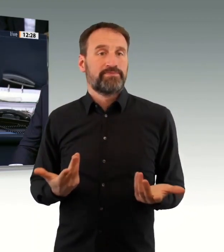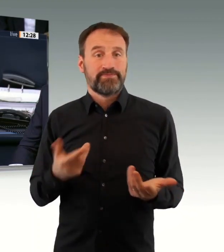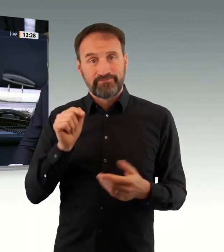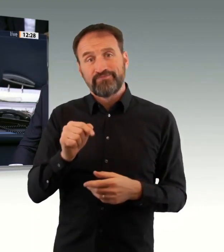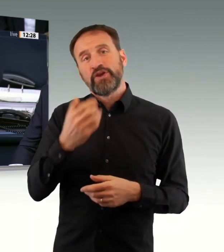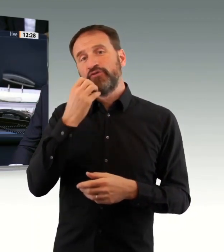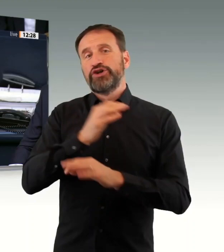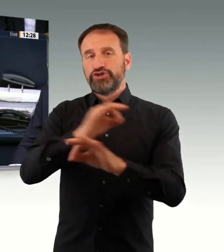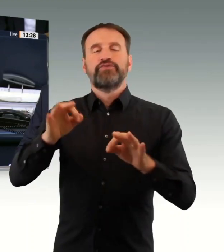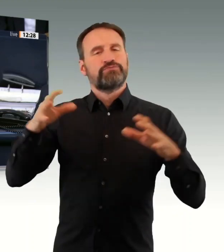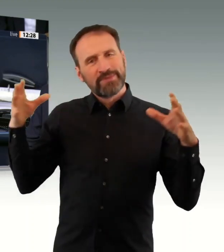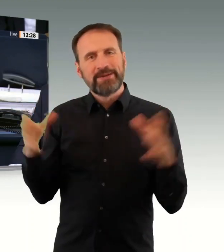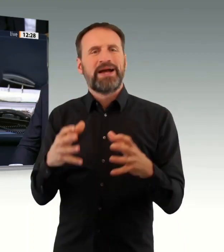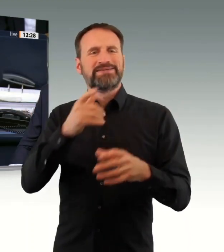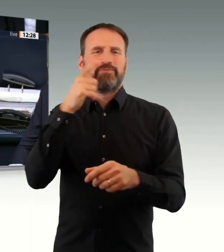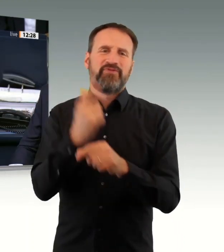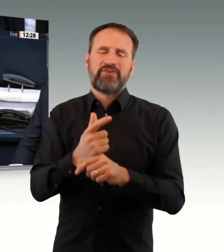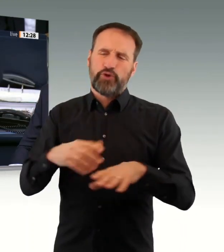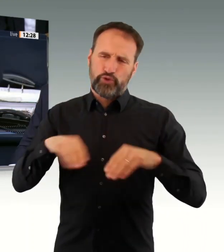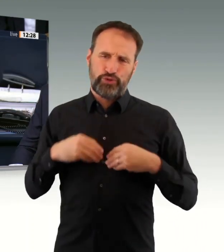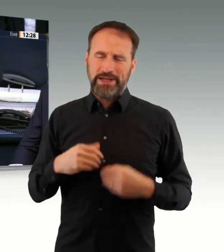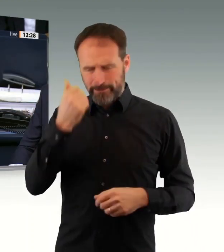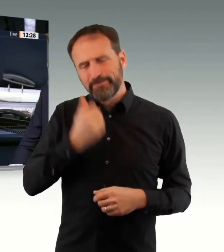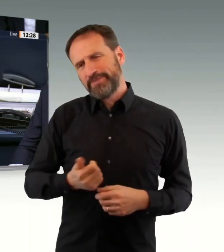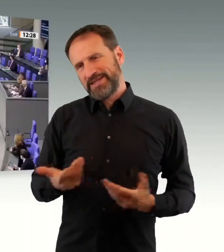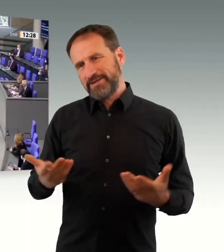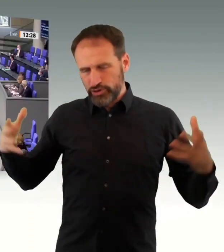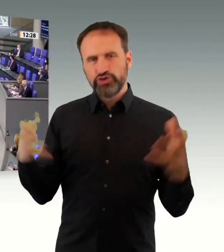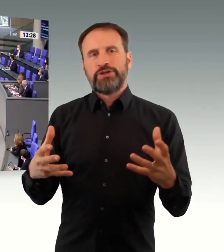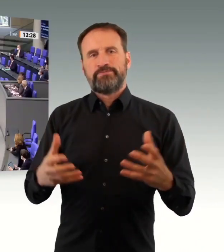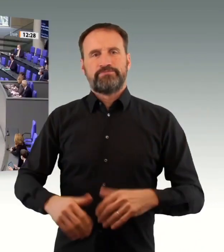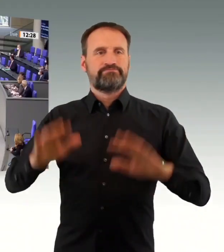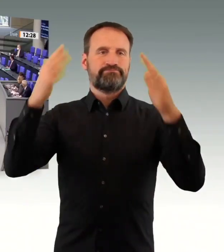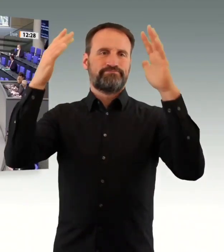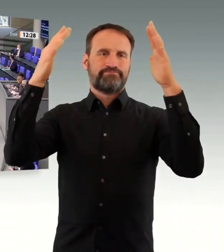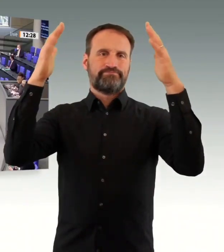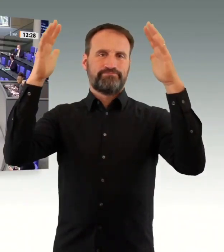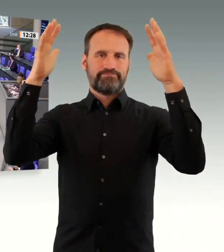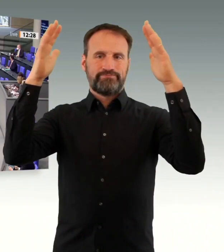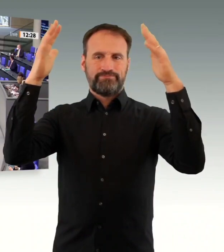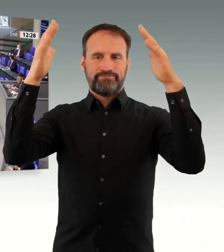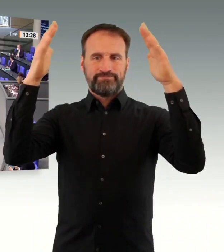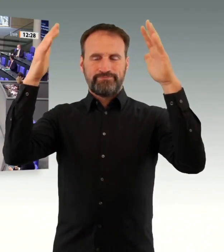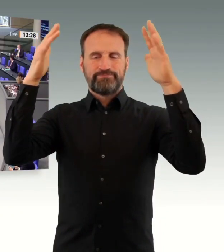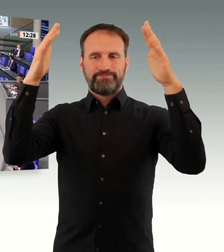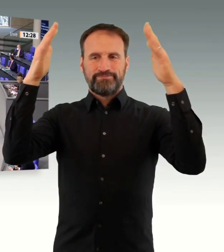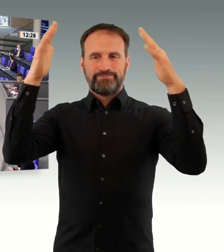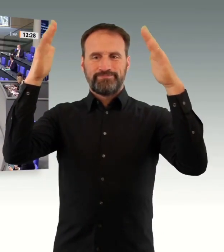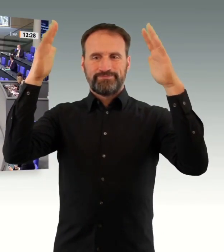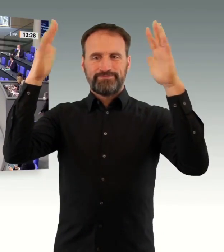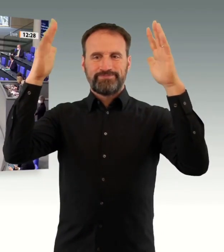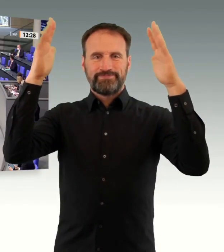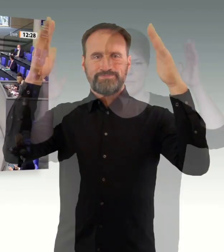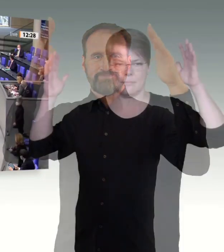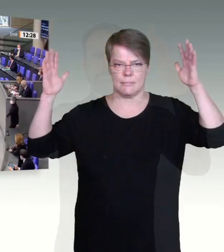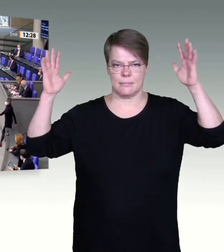würde alle bitten, auch wenn es schwerfällt, das zu beherzigen. Und als nächste Rednerin rufe ich